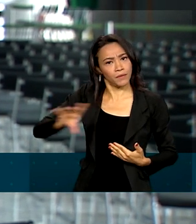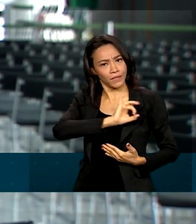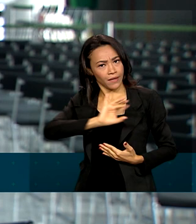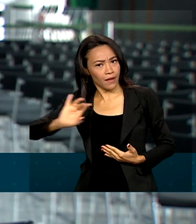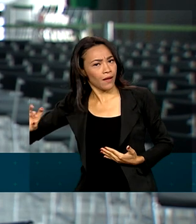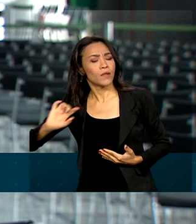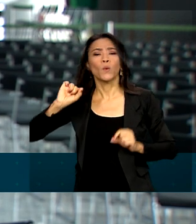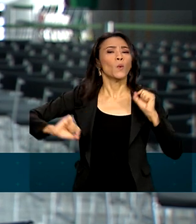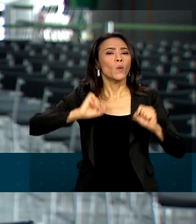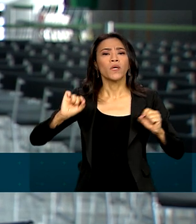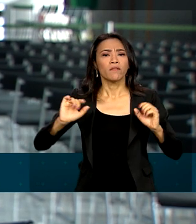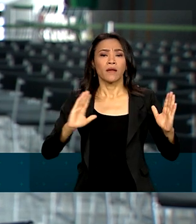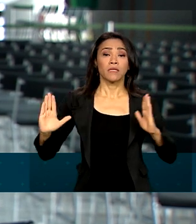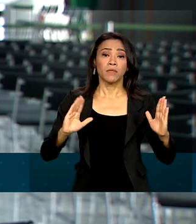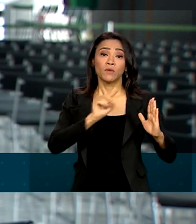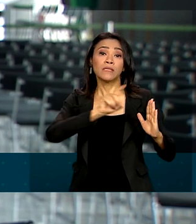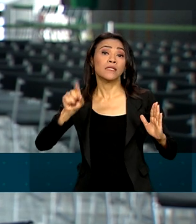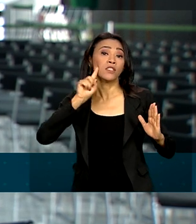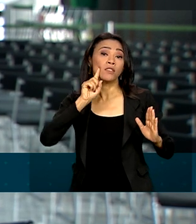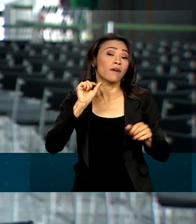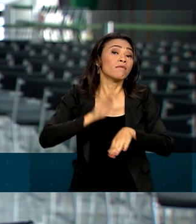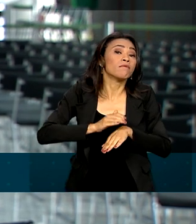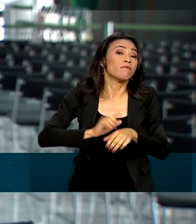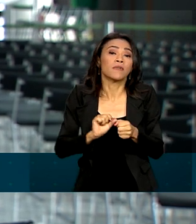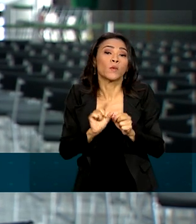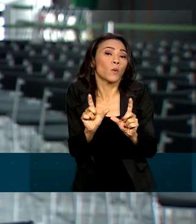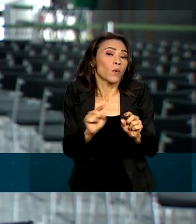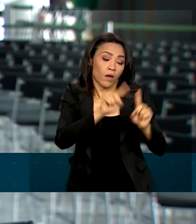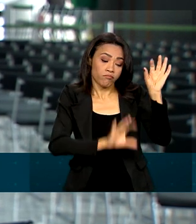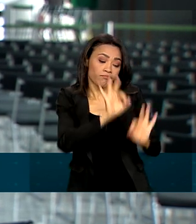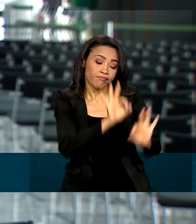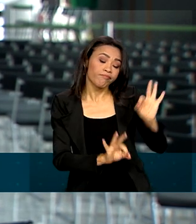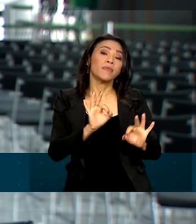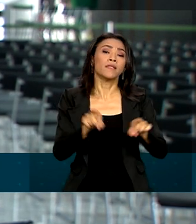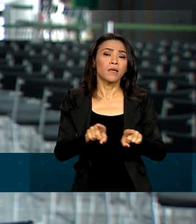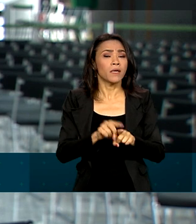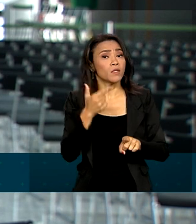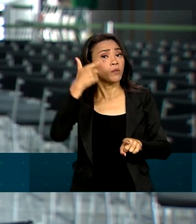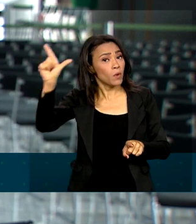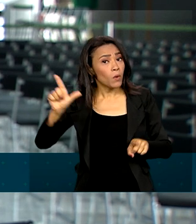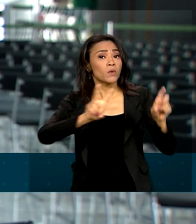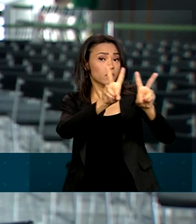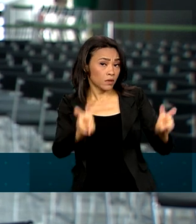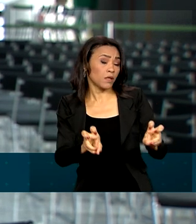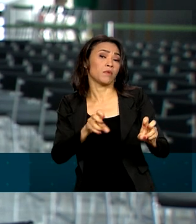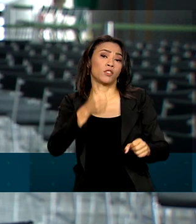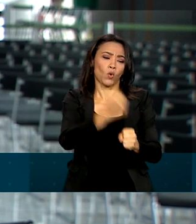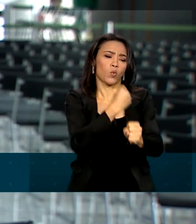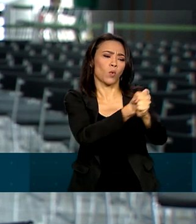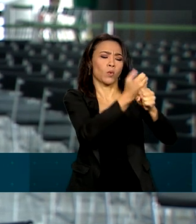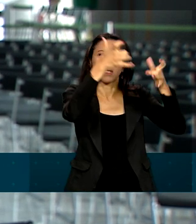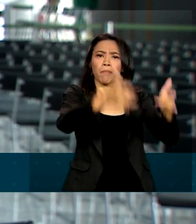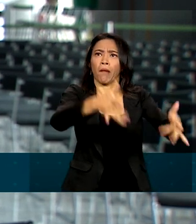ações nos primeiros 100 dias de governo, incluindo um panorama das obras que estão paradas. O presidente também quer estabelecer